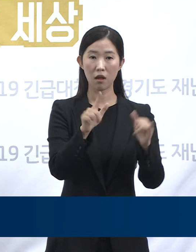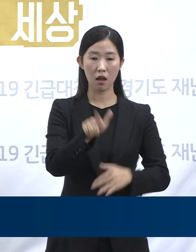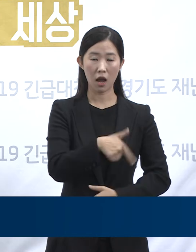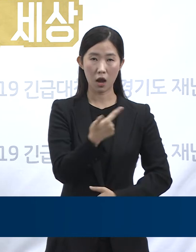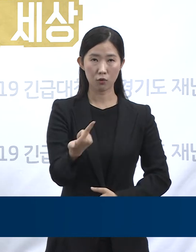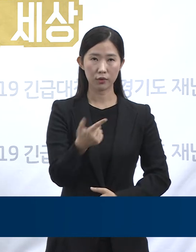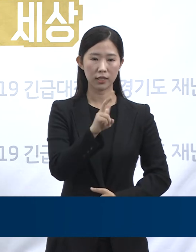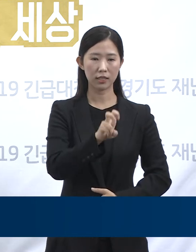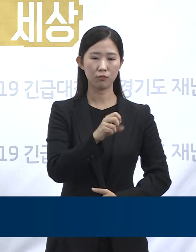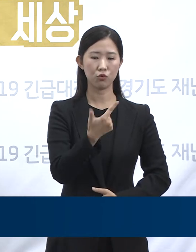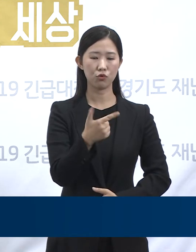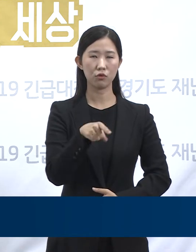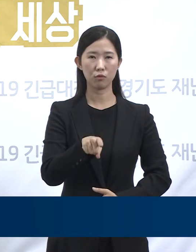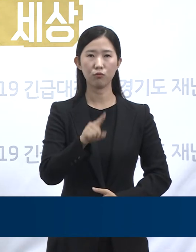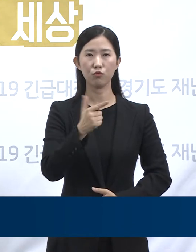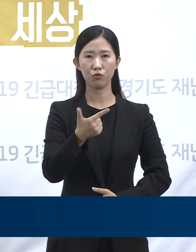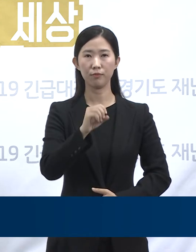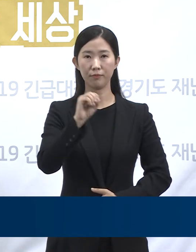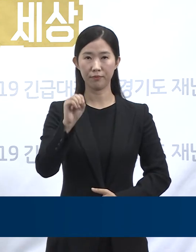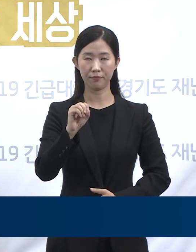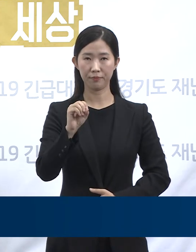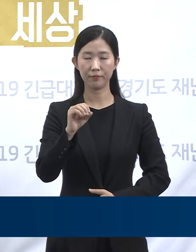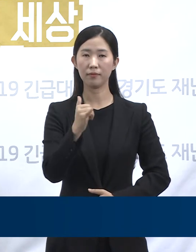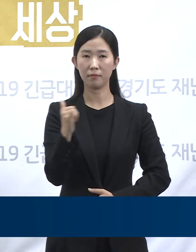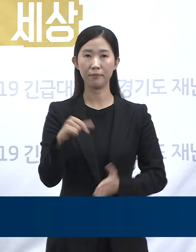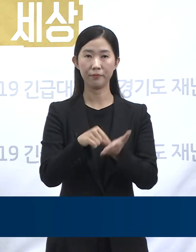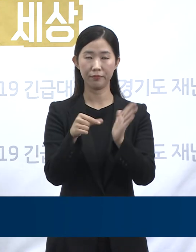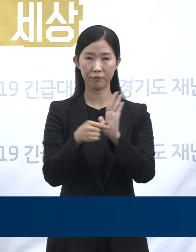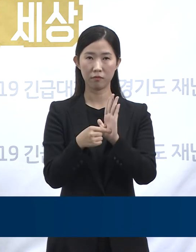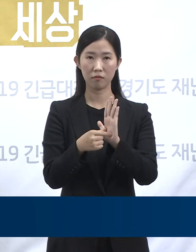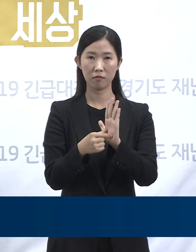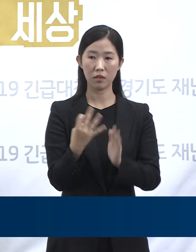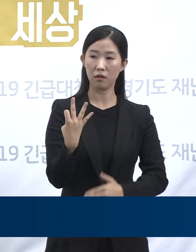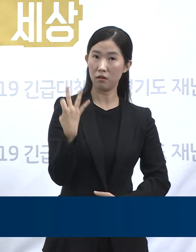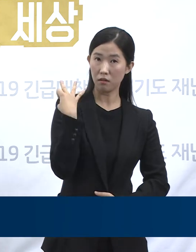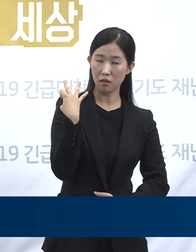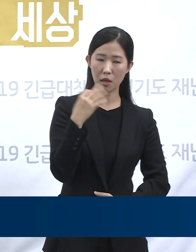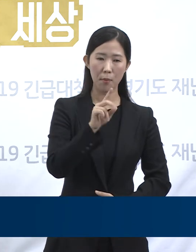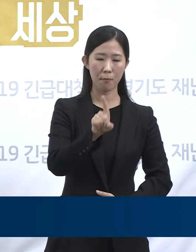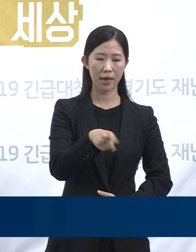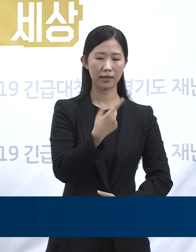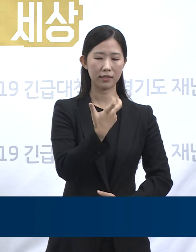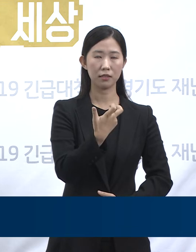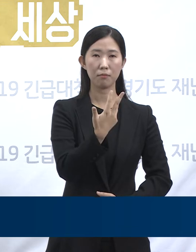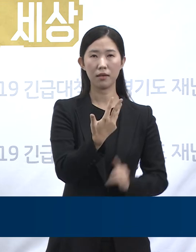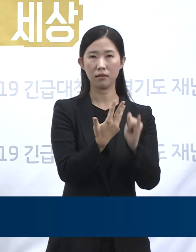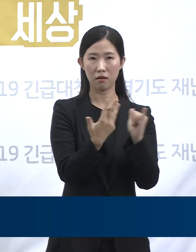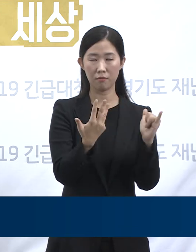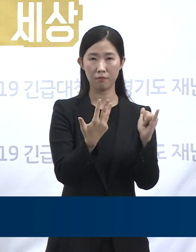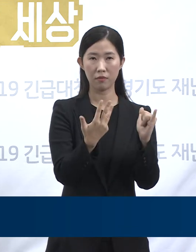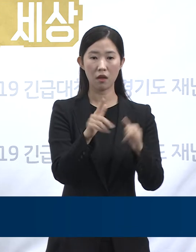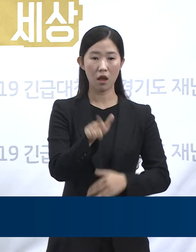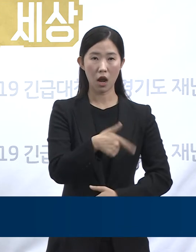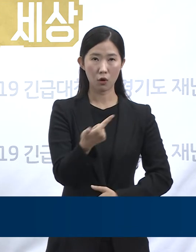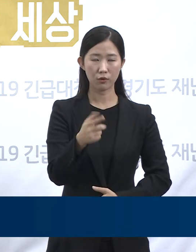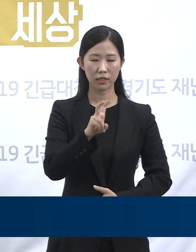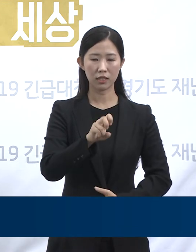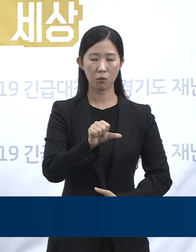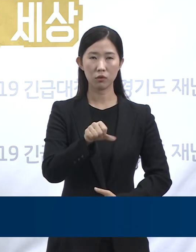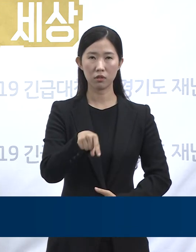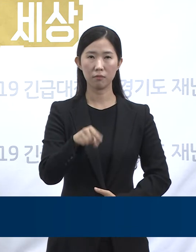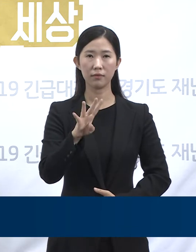평균 26.6명이었습니다. 그 전 일주일간은 178명 확진돼서 일평균 25